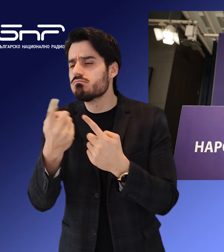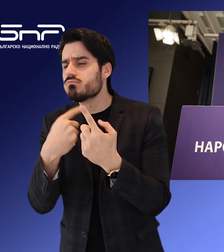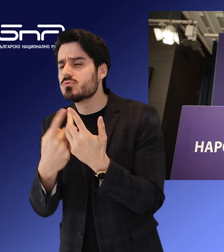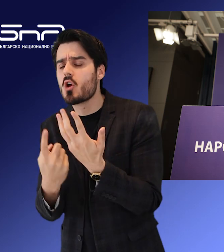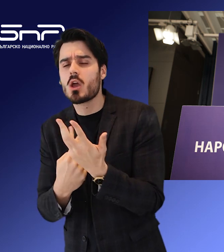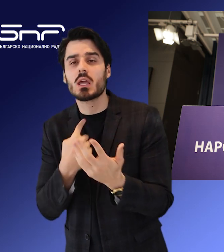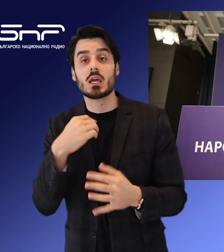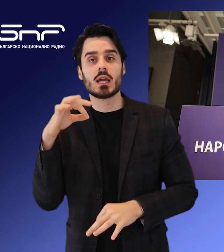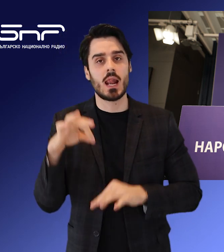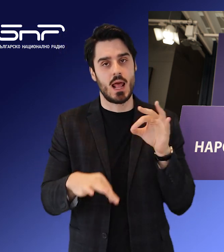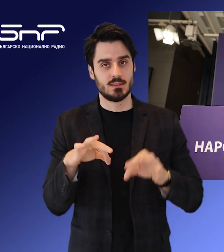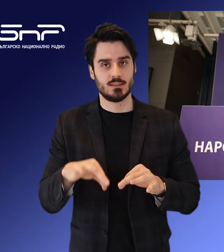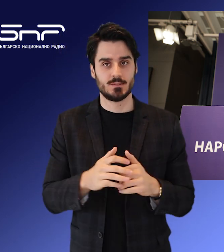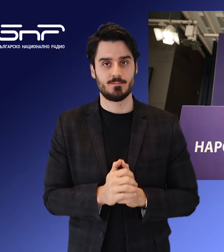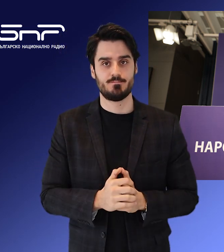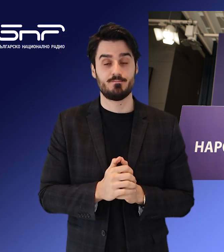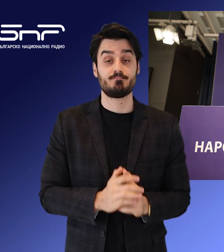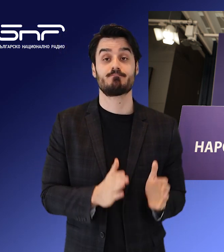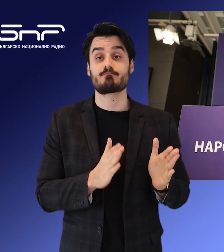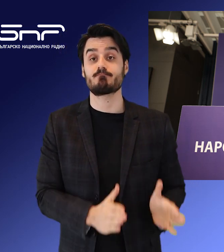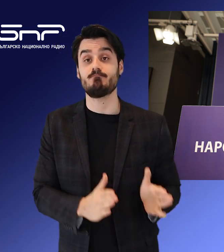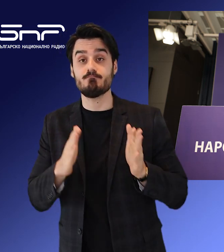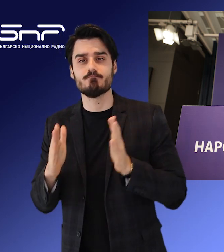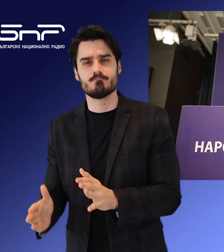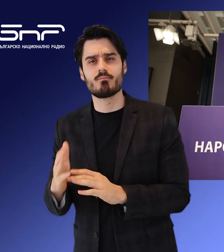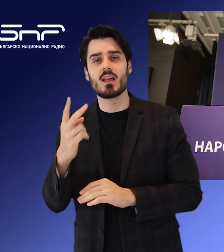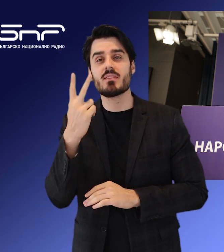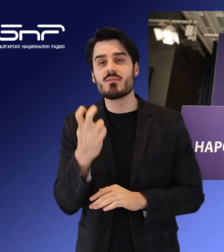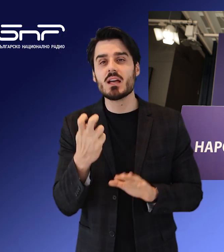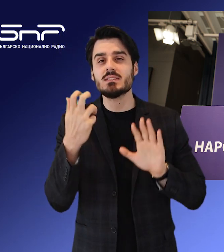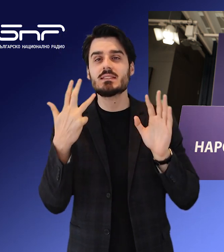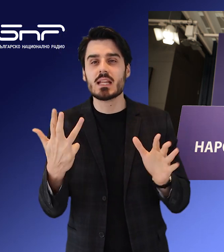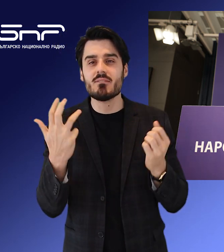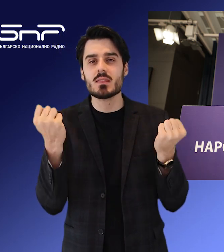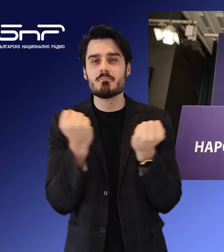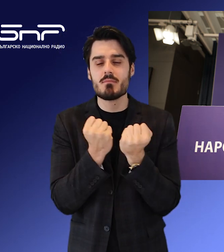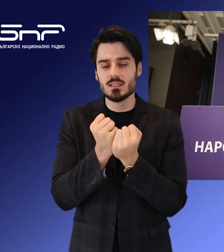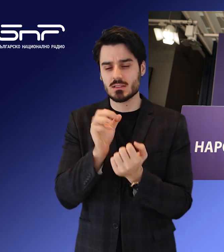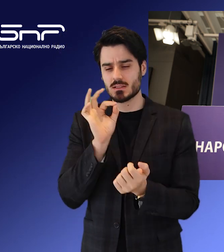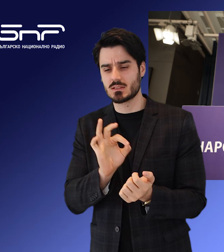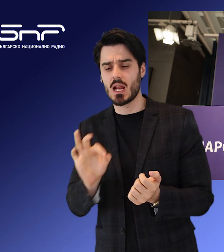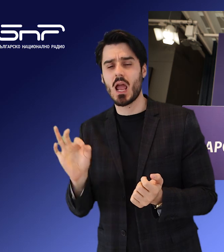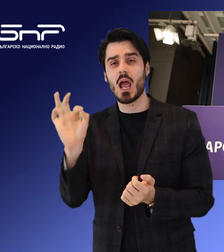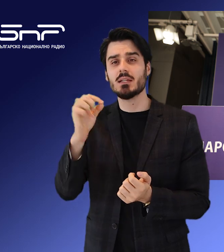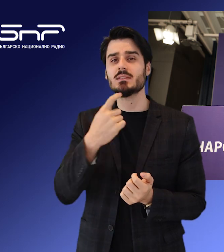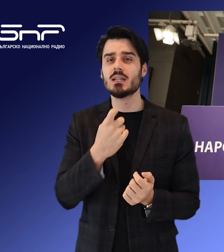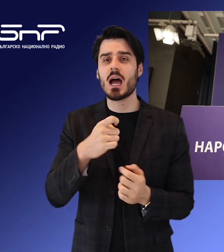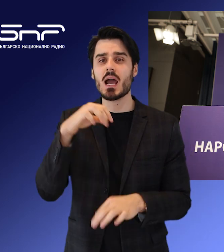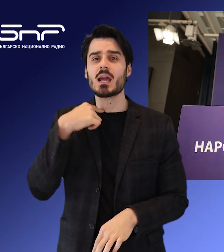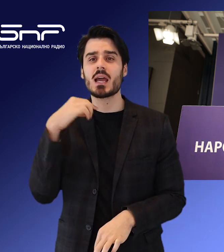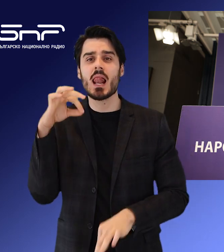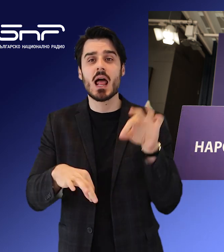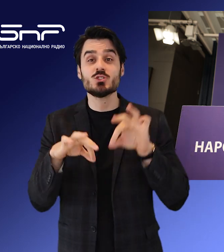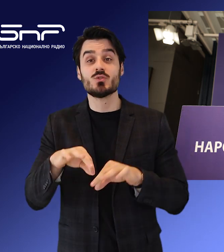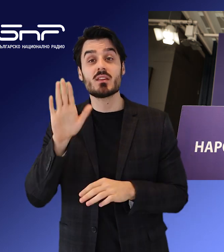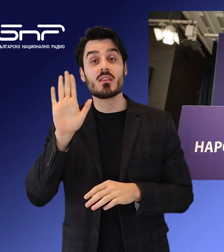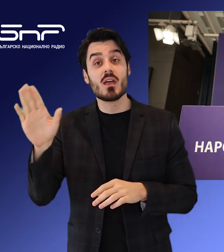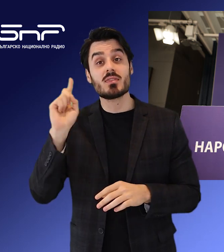секционните протоколи. 29 изборните секции в район Източна Тракия в Турция за парламентарния вод